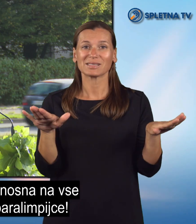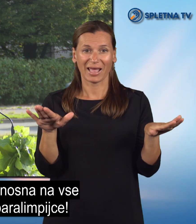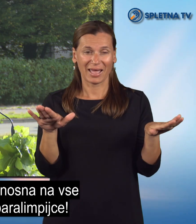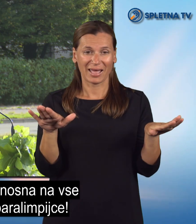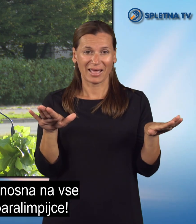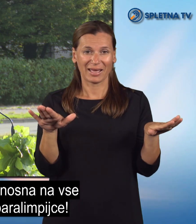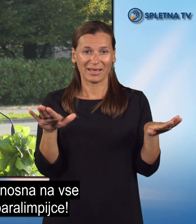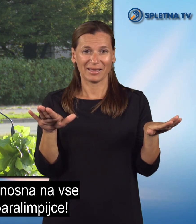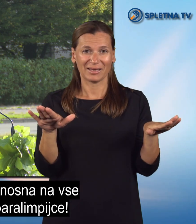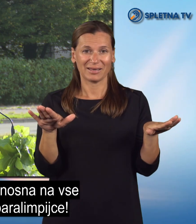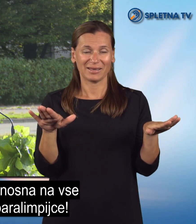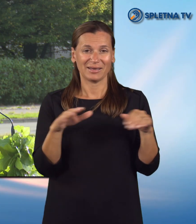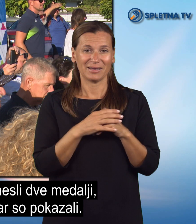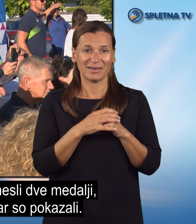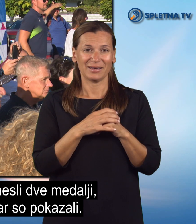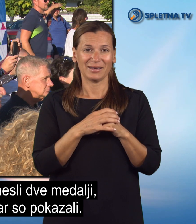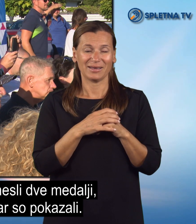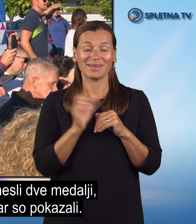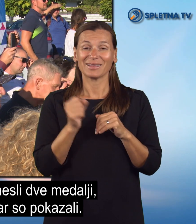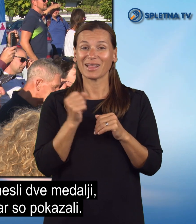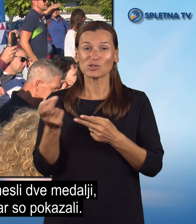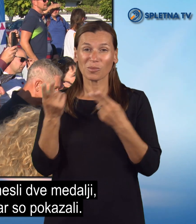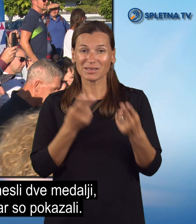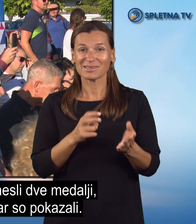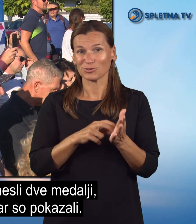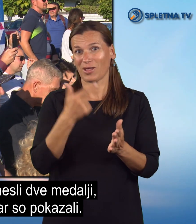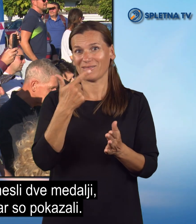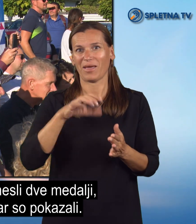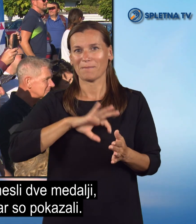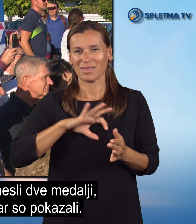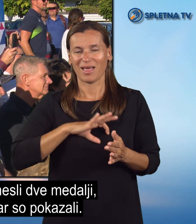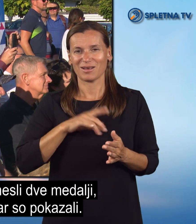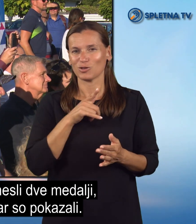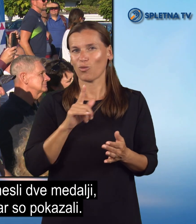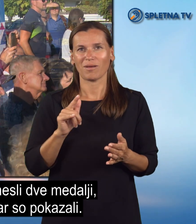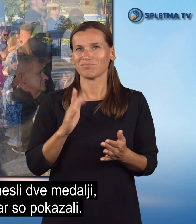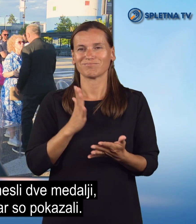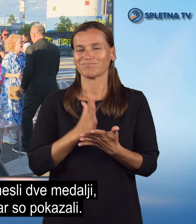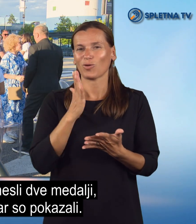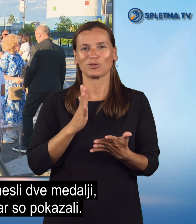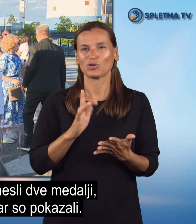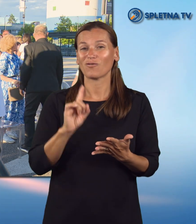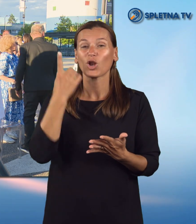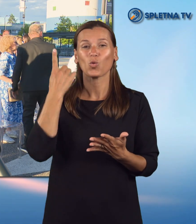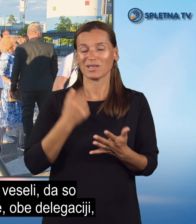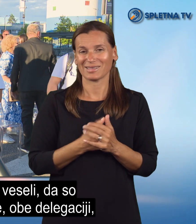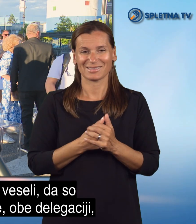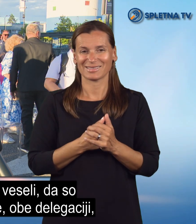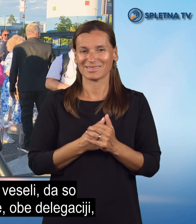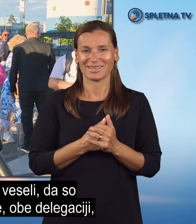te paraolimpice, to, da so prinesli celo dve medalje vrhunec tega, kar so pokazali,